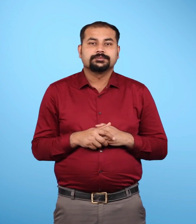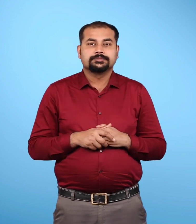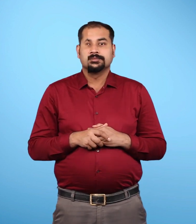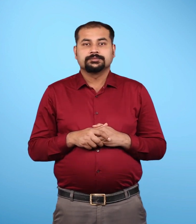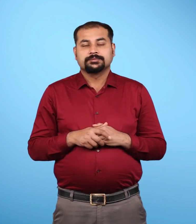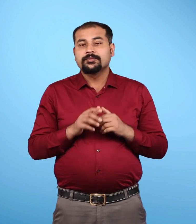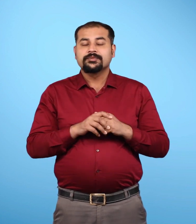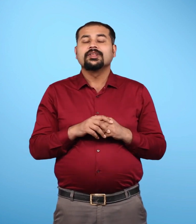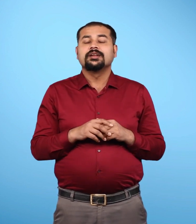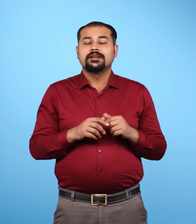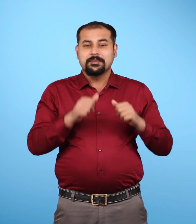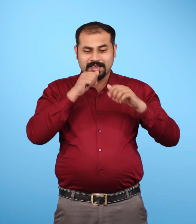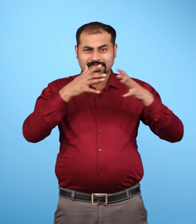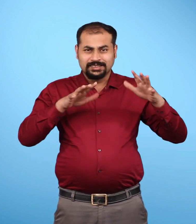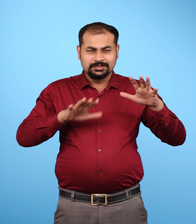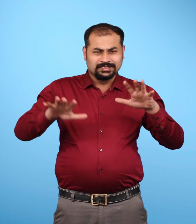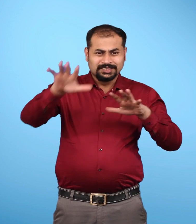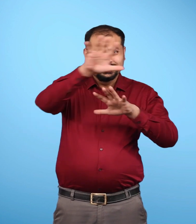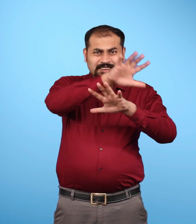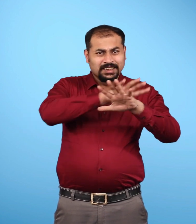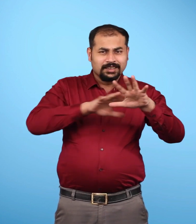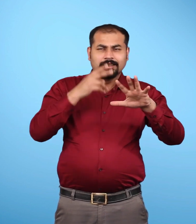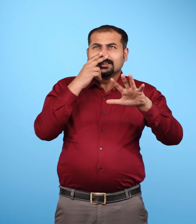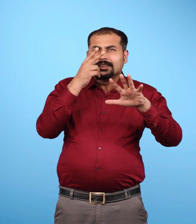प्रशांत महासागर लगभग वृत्ताकार है